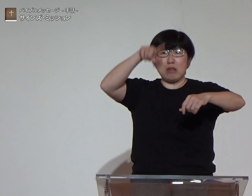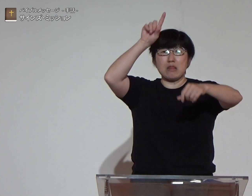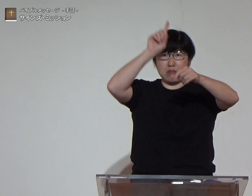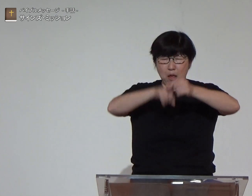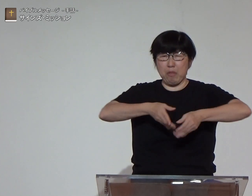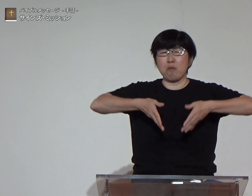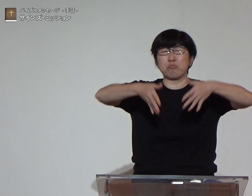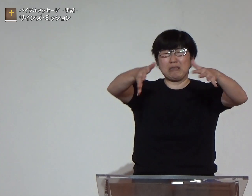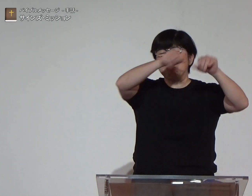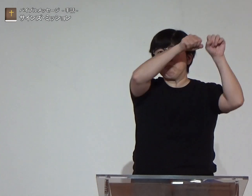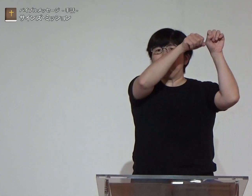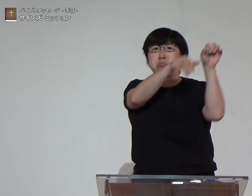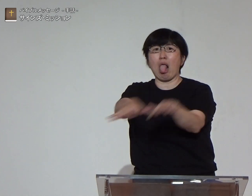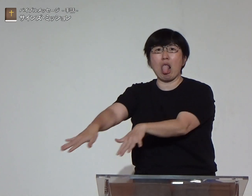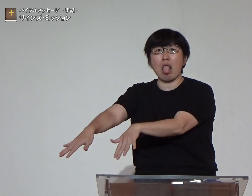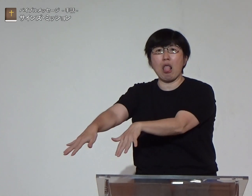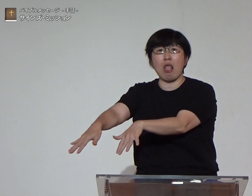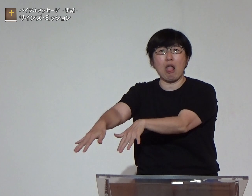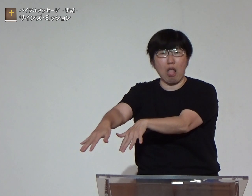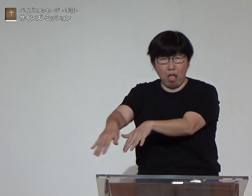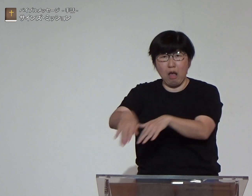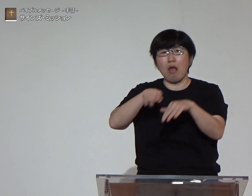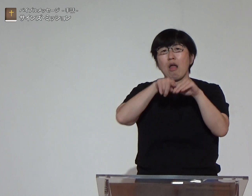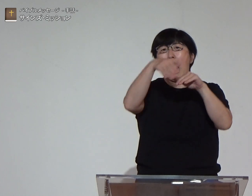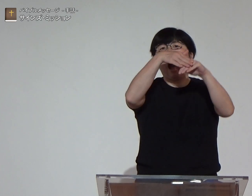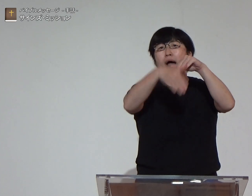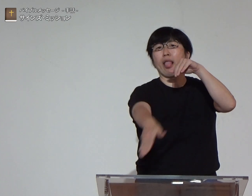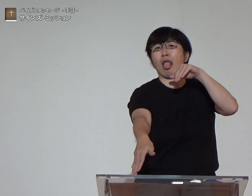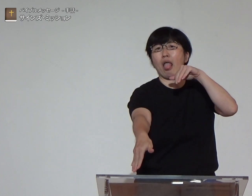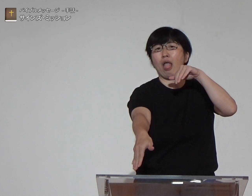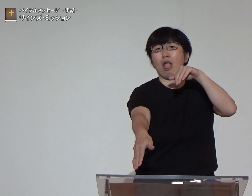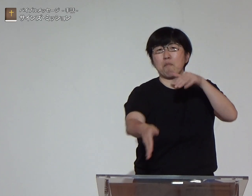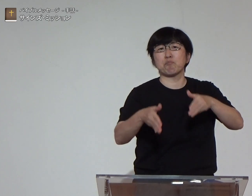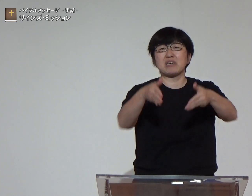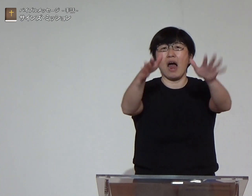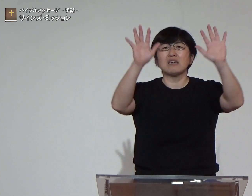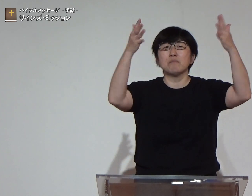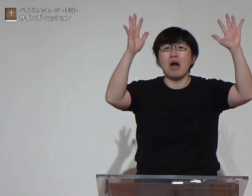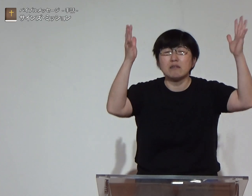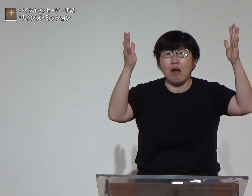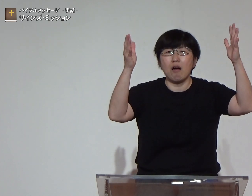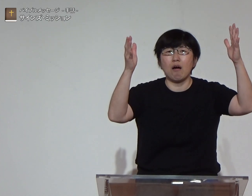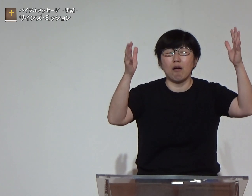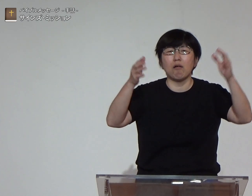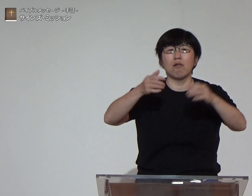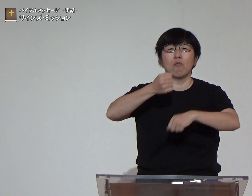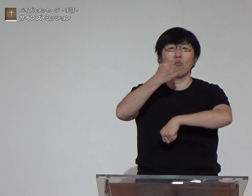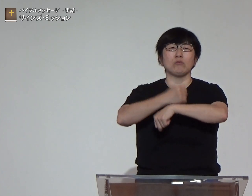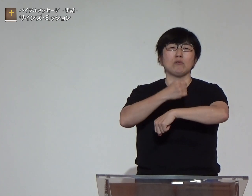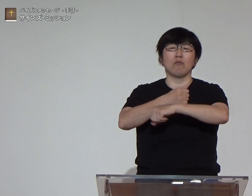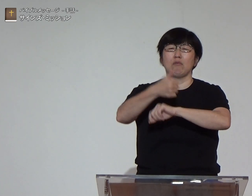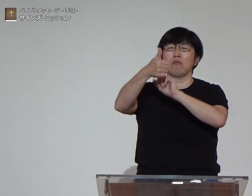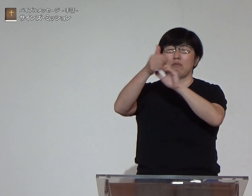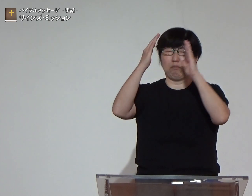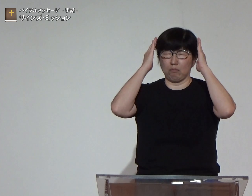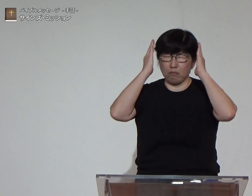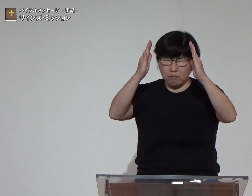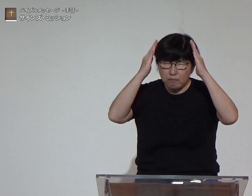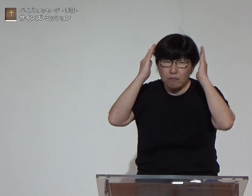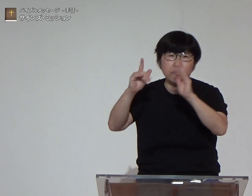は大雨のために土砂崩れが起こりこの先は崖で道がないんですと忠告